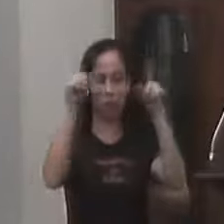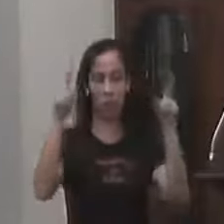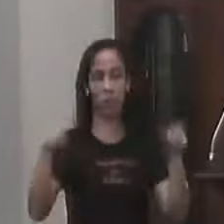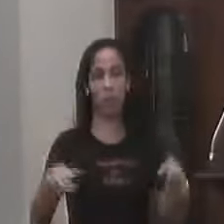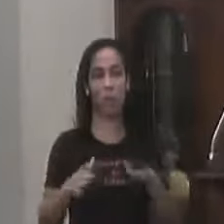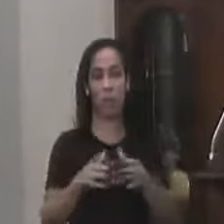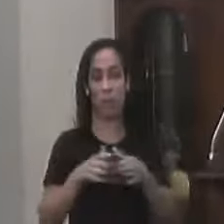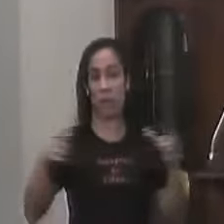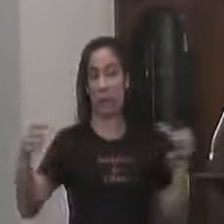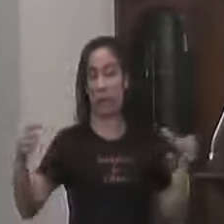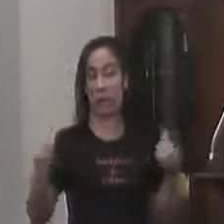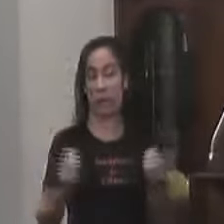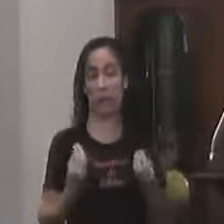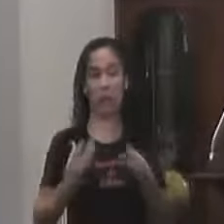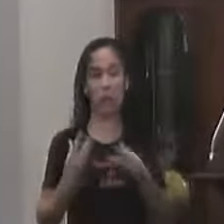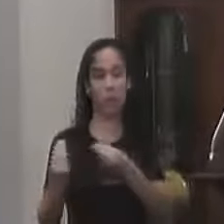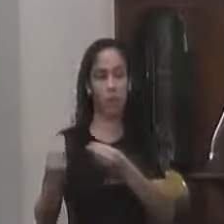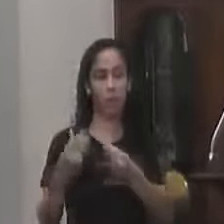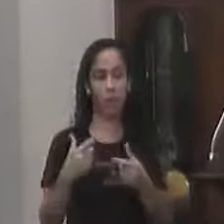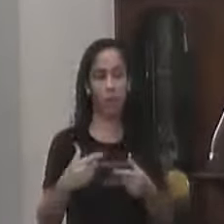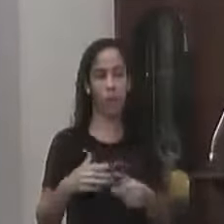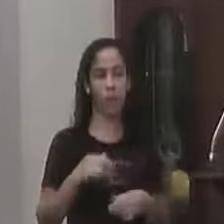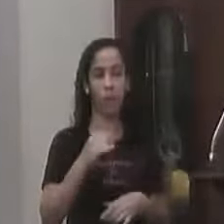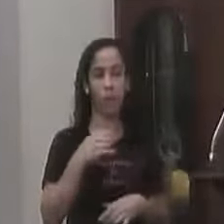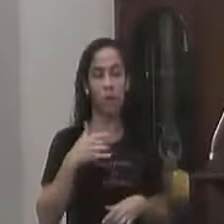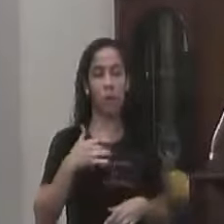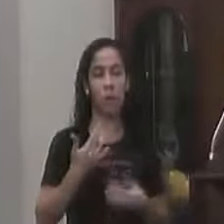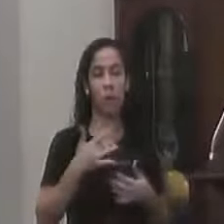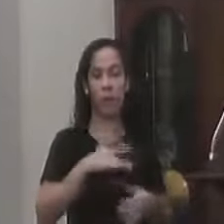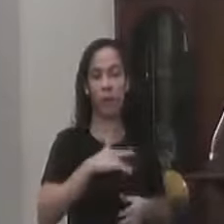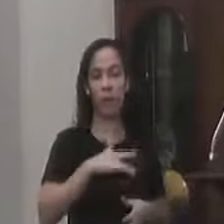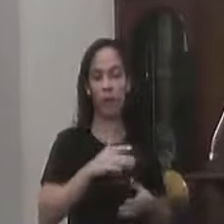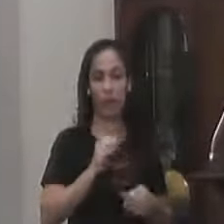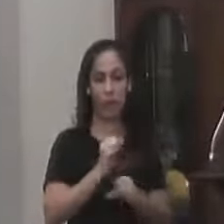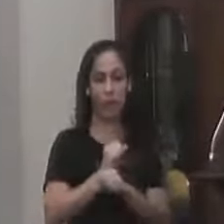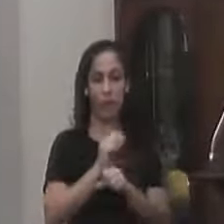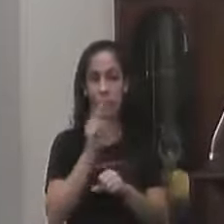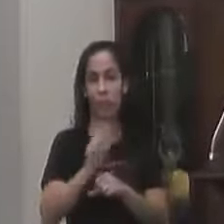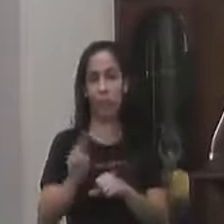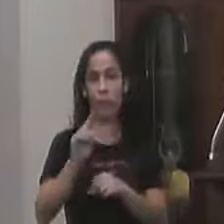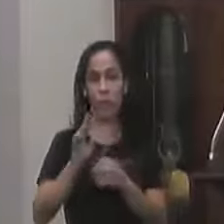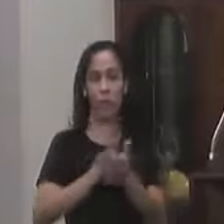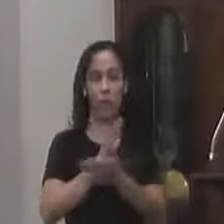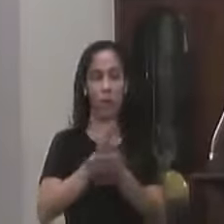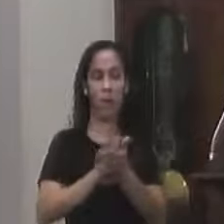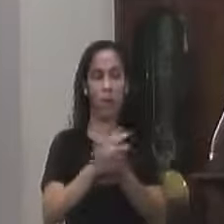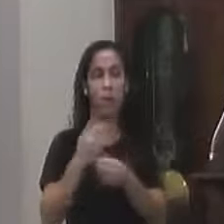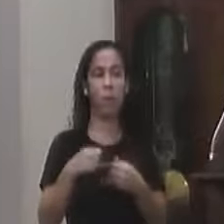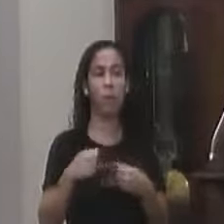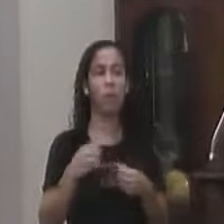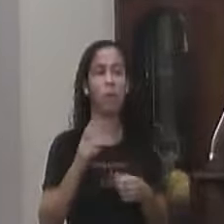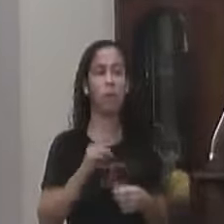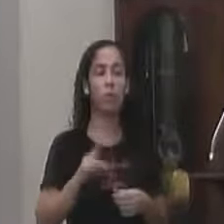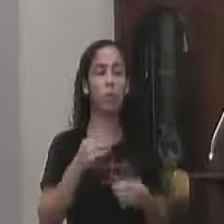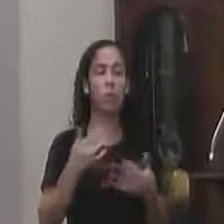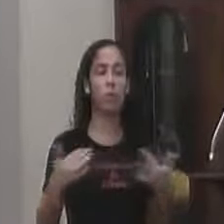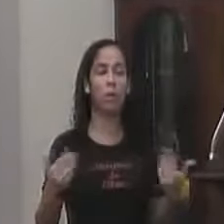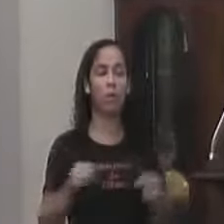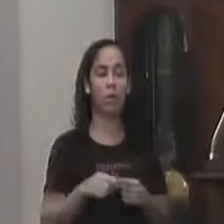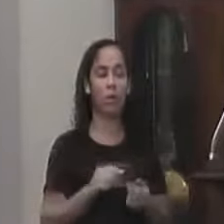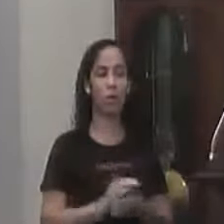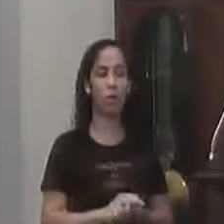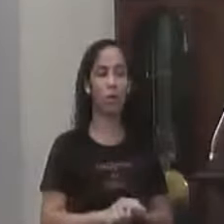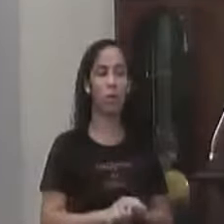Enorme E que Dá pena De a gente ver Parado lá E sem uma utilização Então